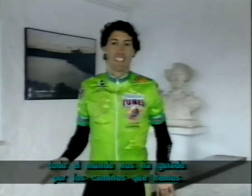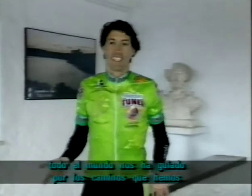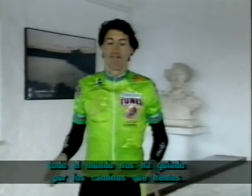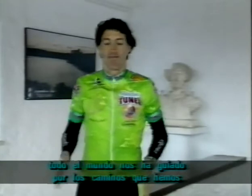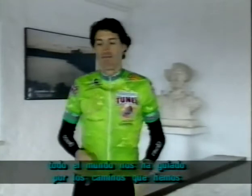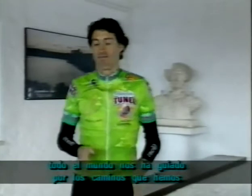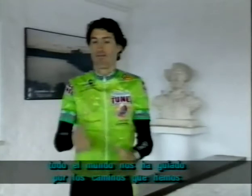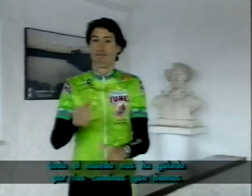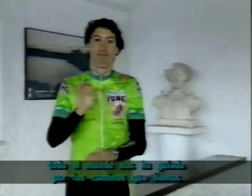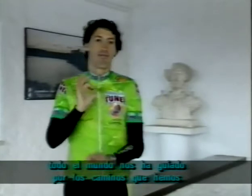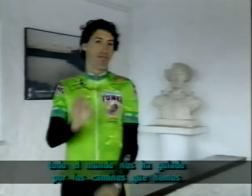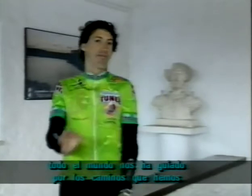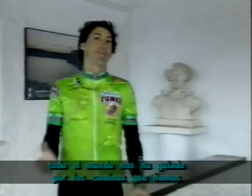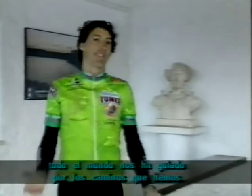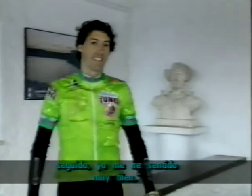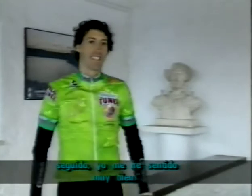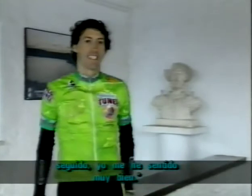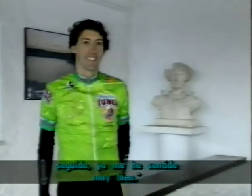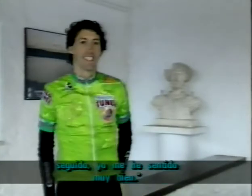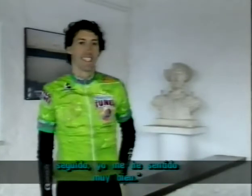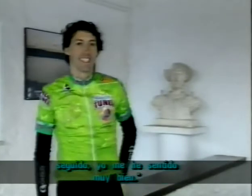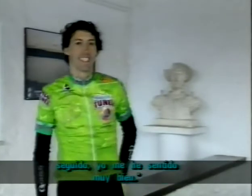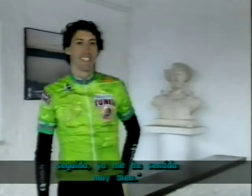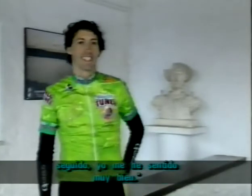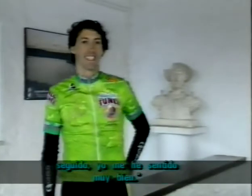los caminos que hemos seguido. Yo me he sentido muy bien.